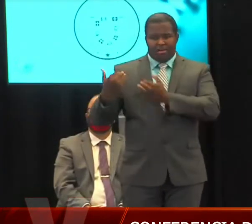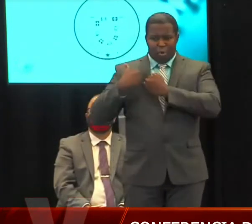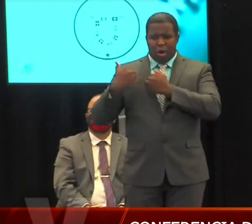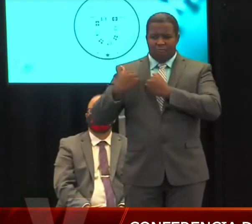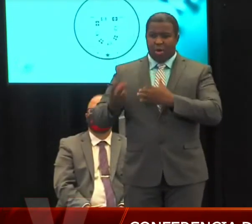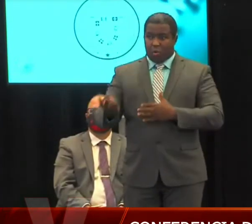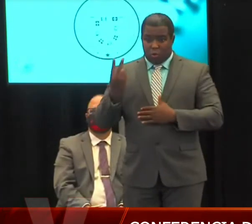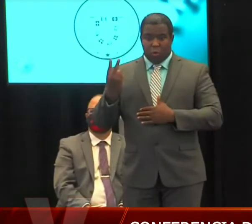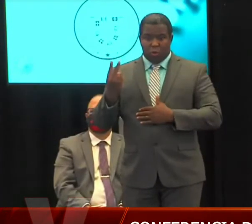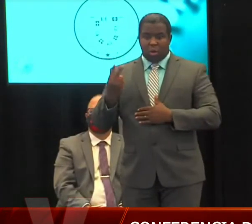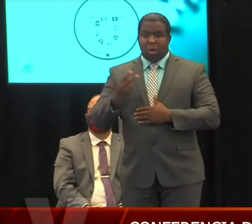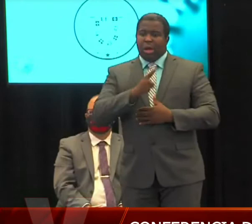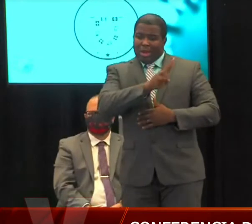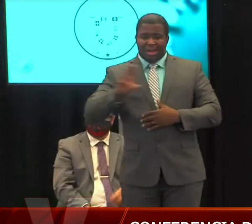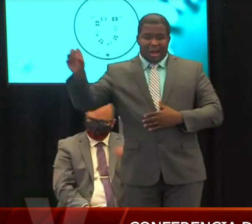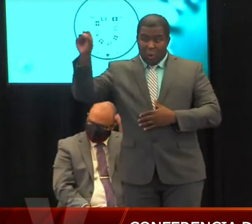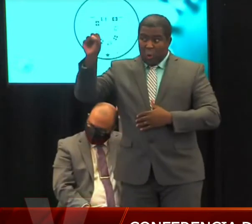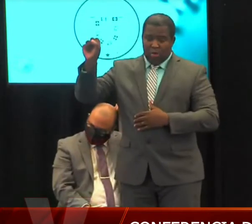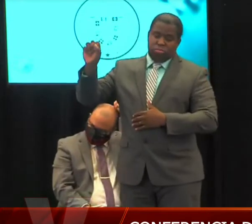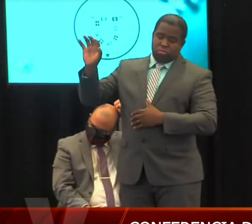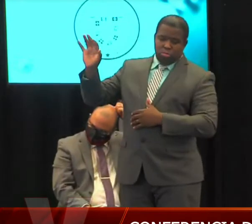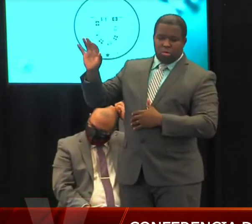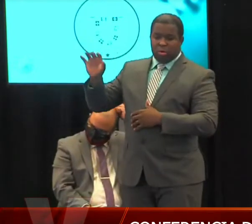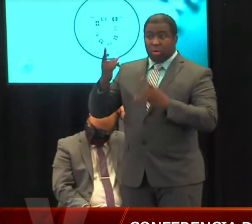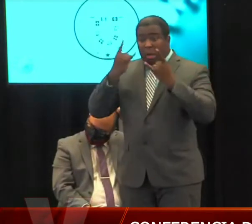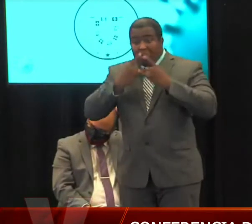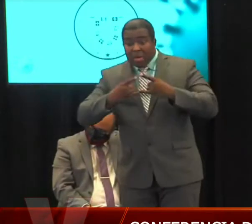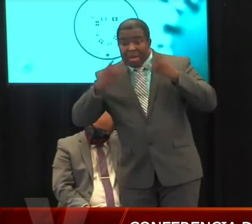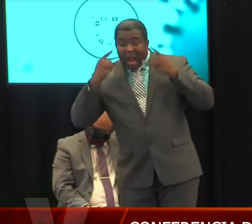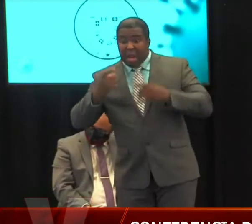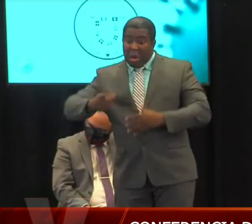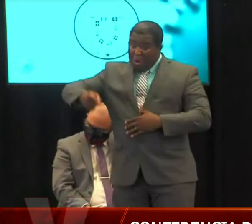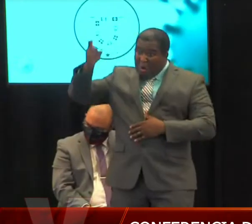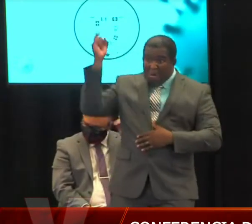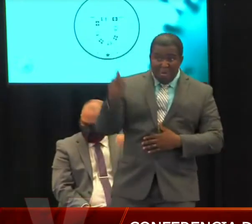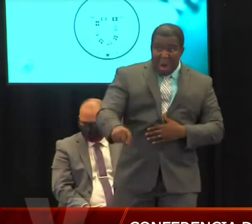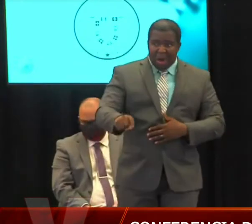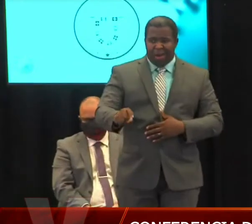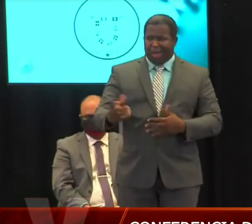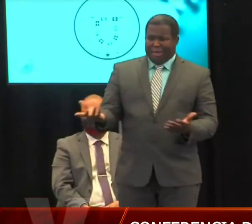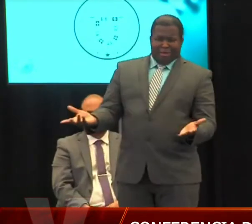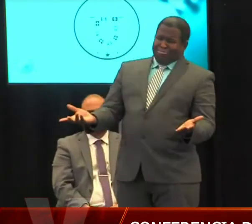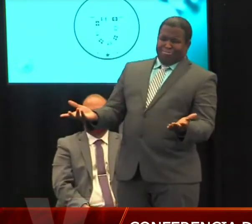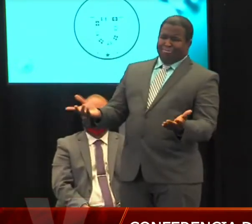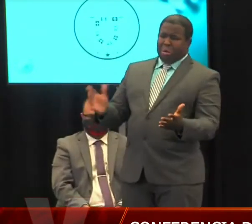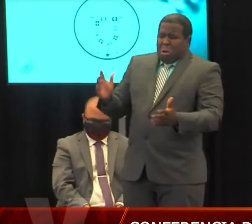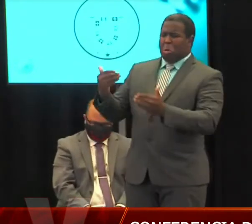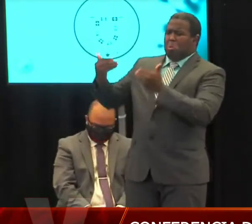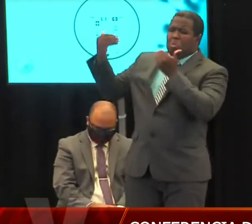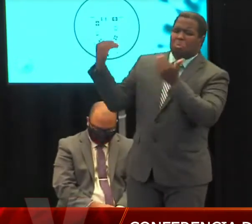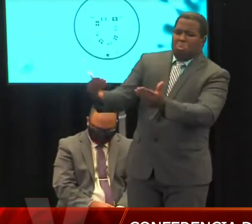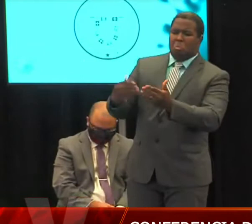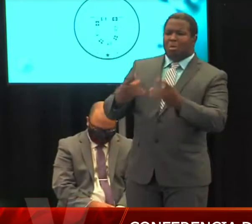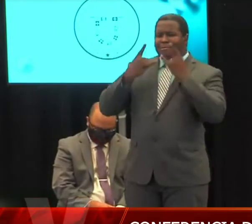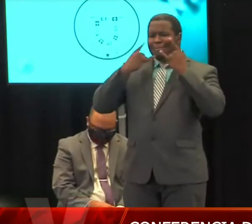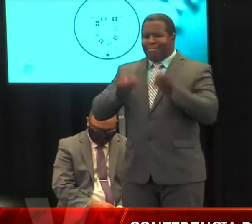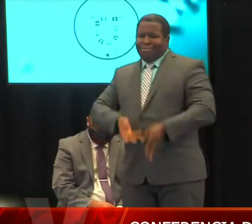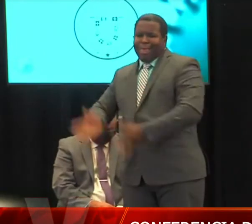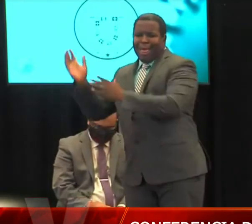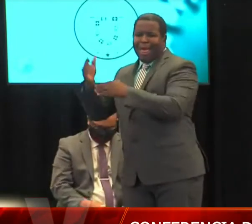que toda la nación. Y con relación a la utilización de las mascarillas en las actividades políticas, precisamente nosotros,